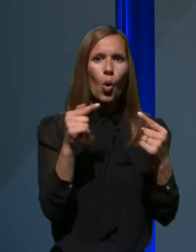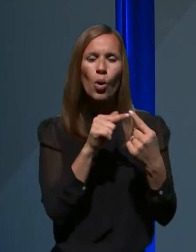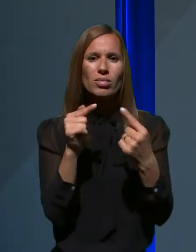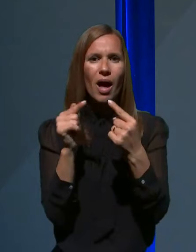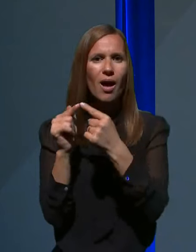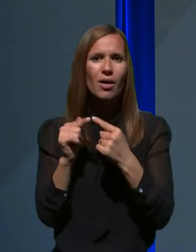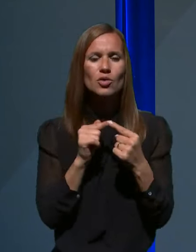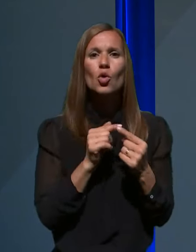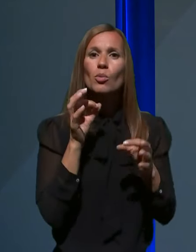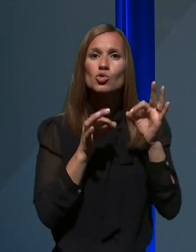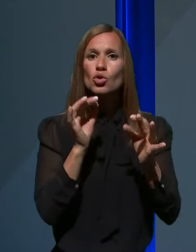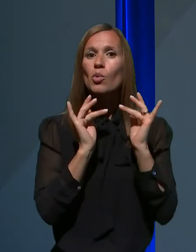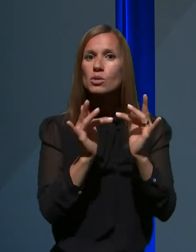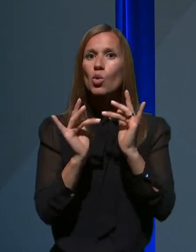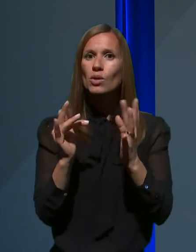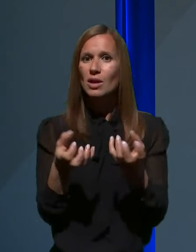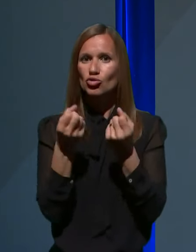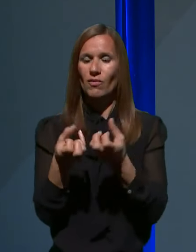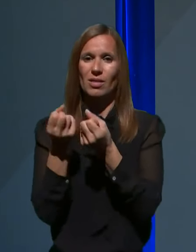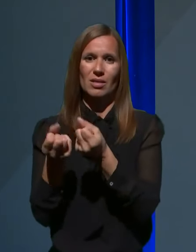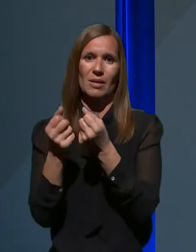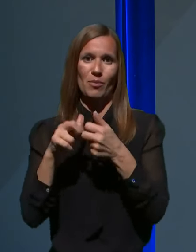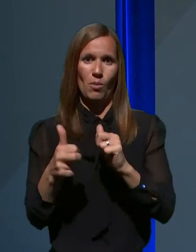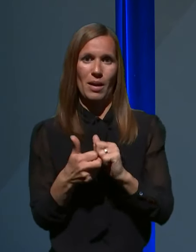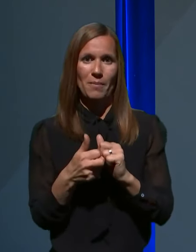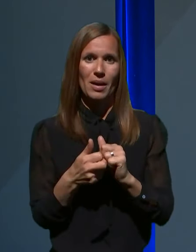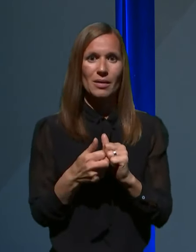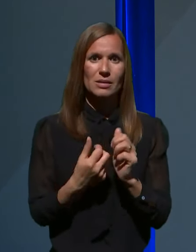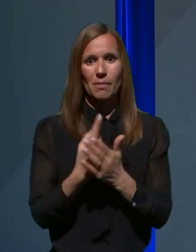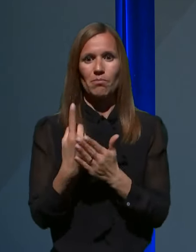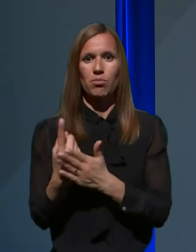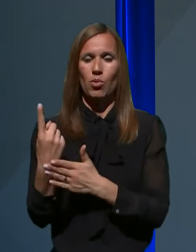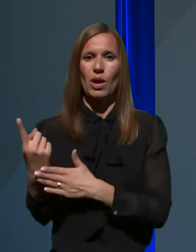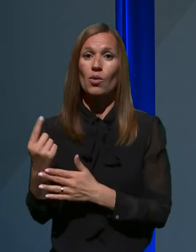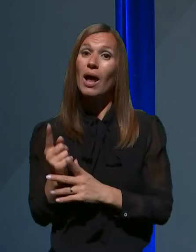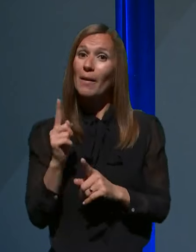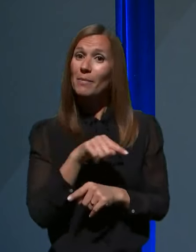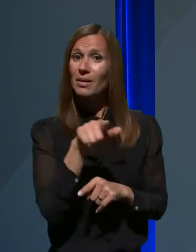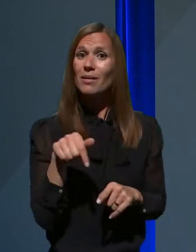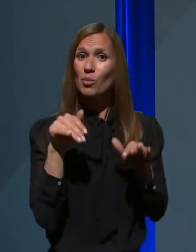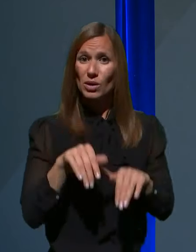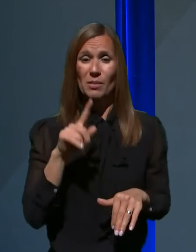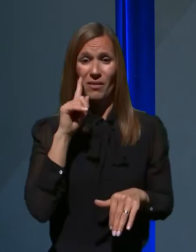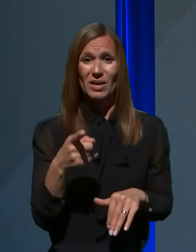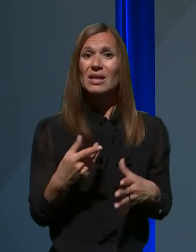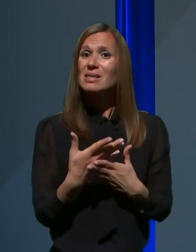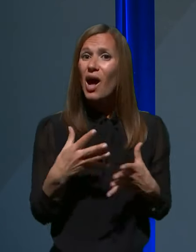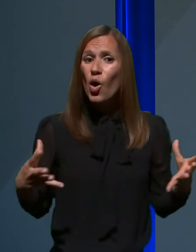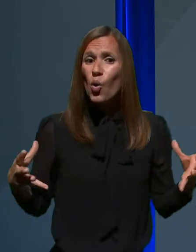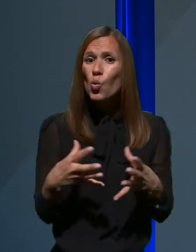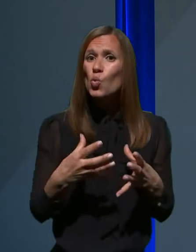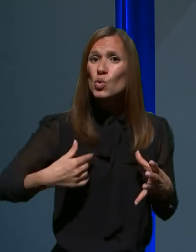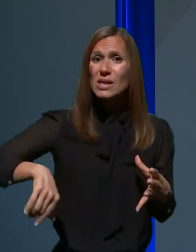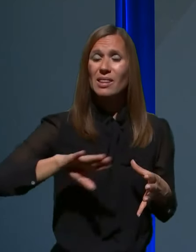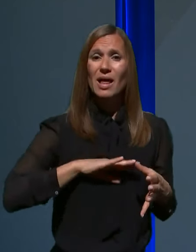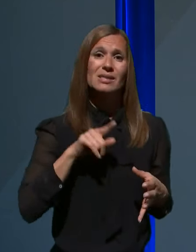skušamo sproti reševati probleme, do katerih prihaja. Morate pa vedeti, da je za vse nas je to tudi